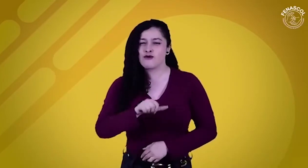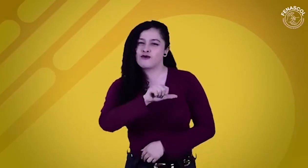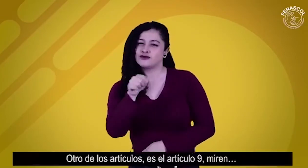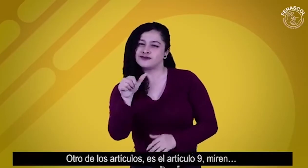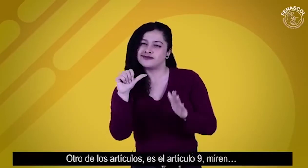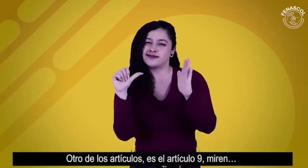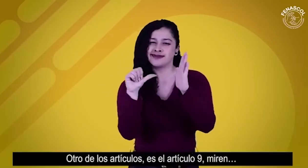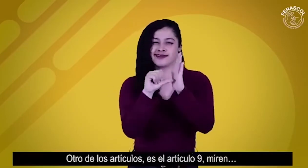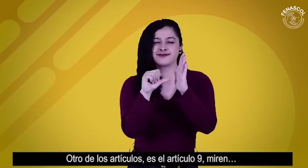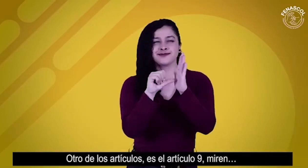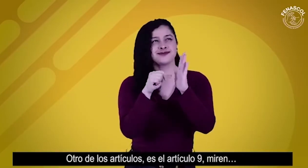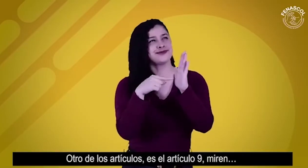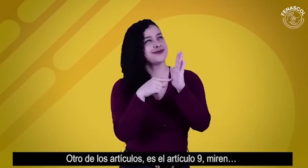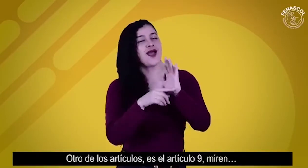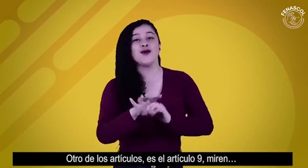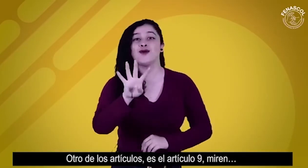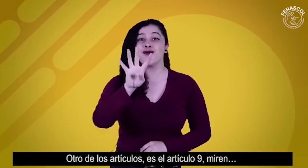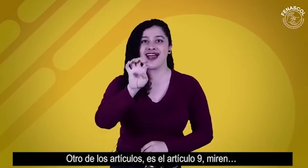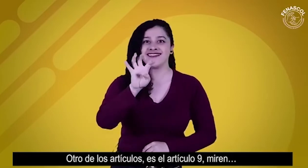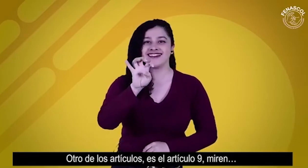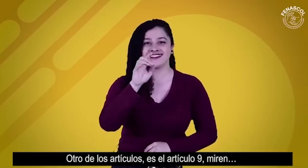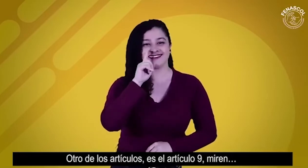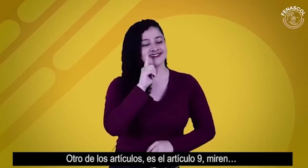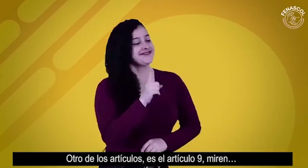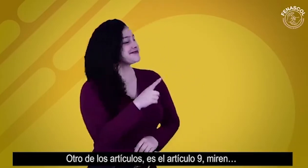Otro de los artículos es el artículo 9. Miren.